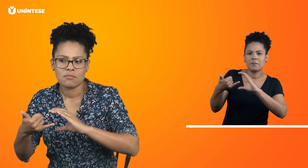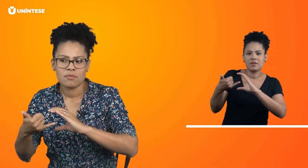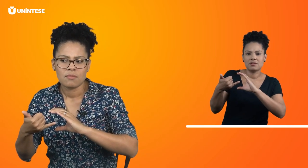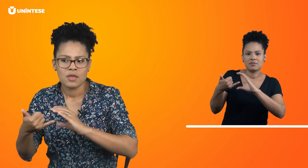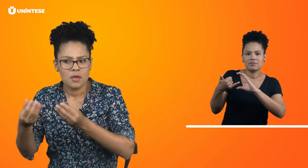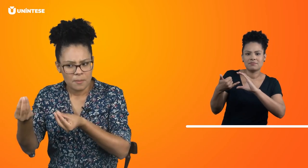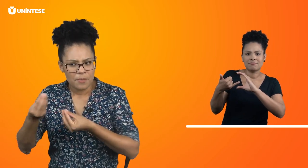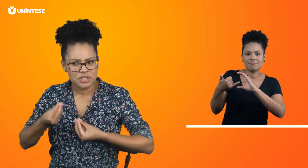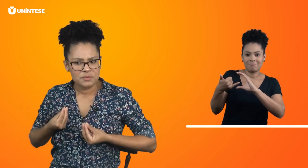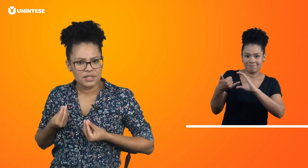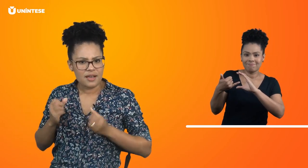Pode me dar?